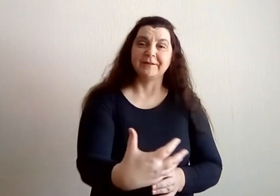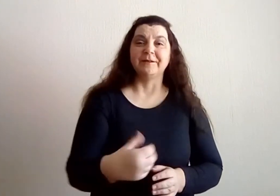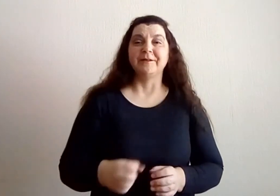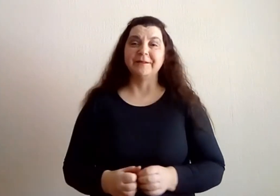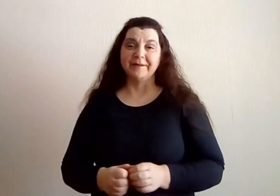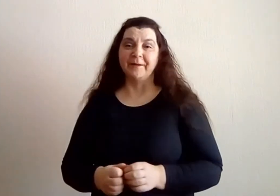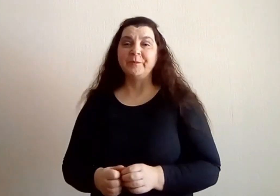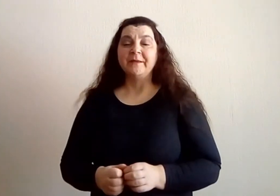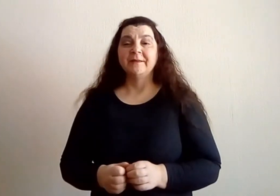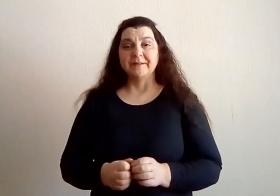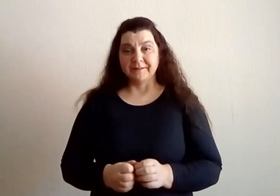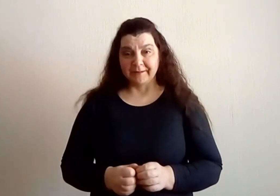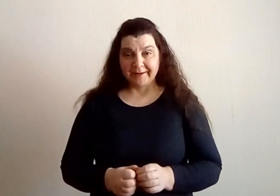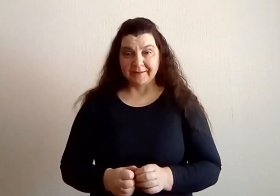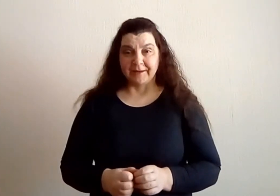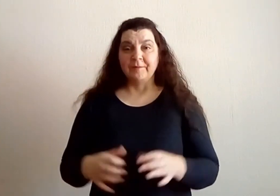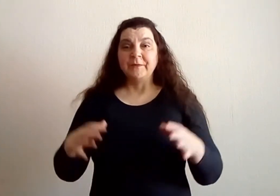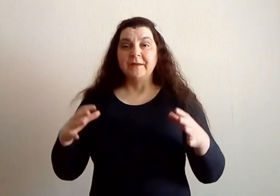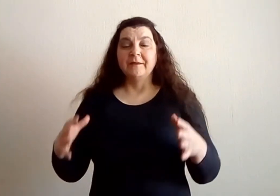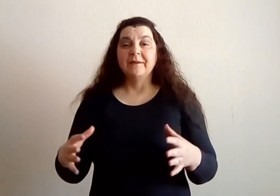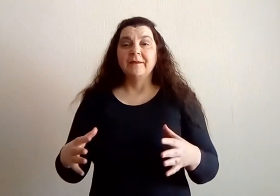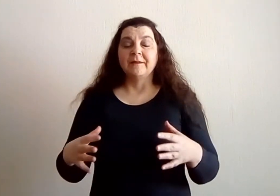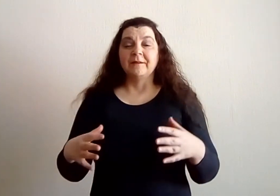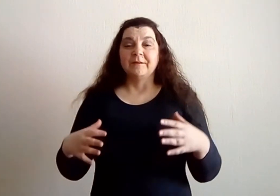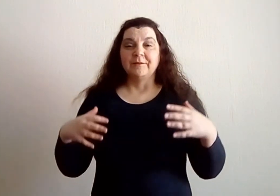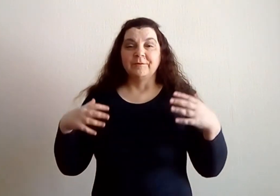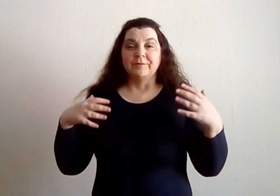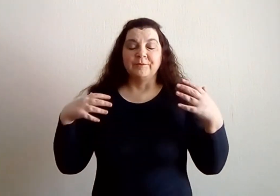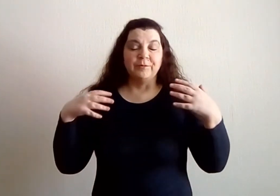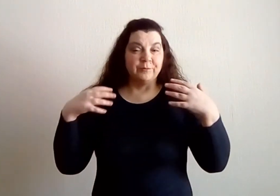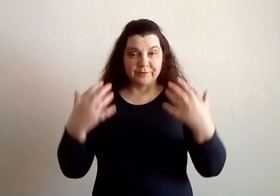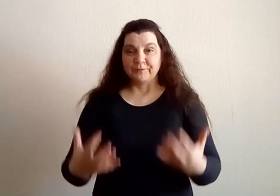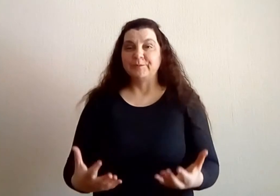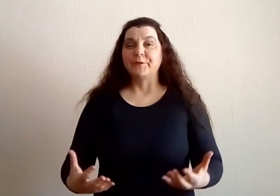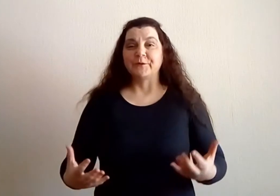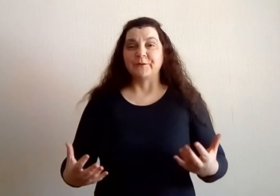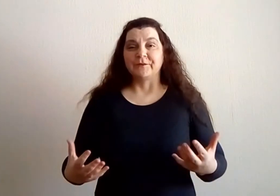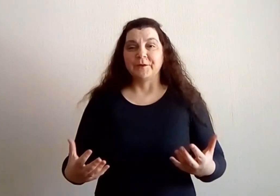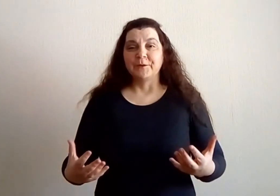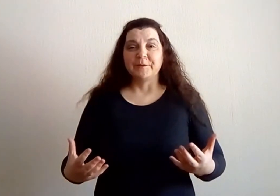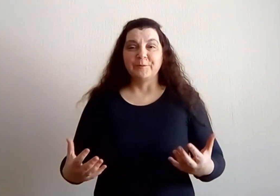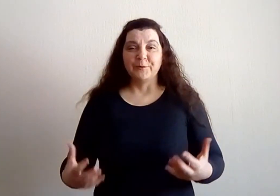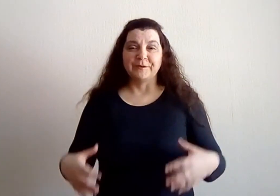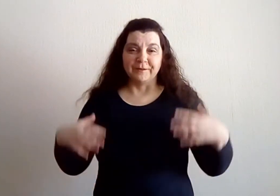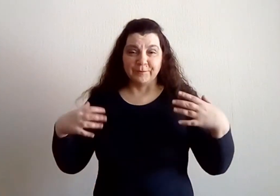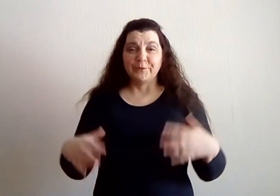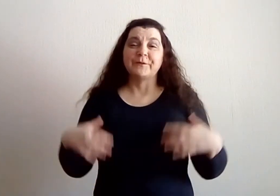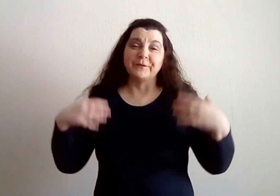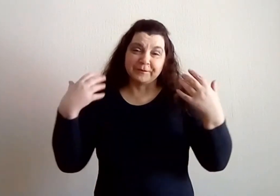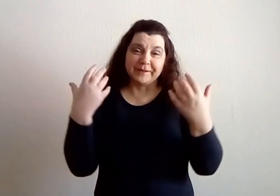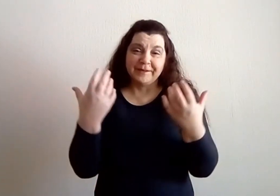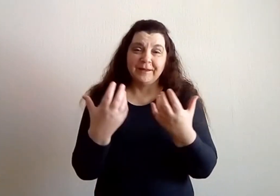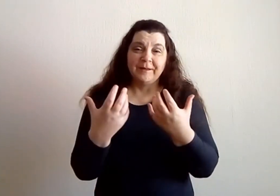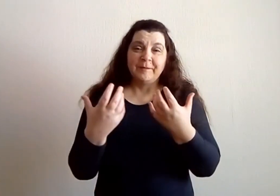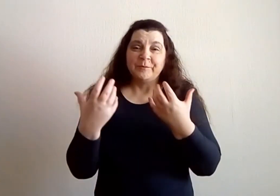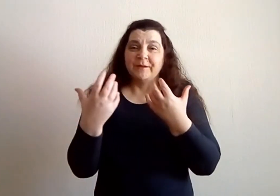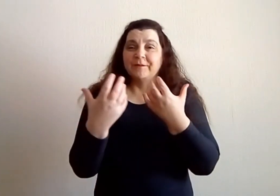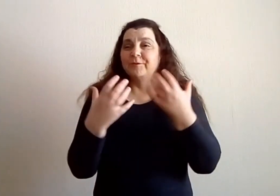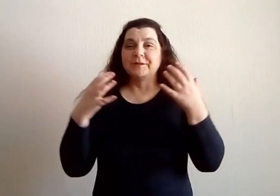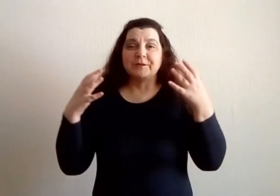или иные дедлайны, и вот выплескивая свои эмоции, выплескивая свои вот эти